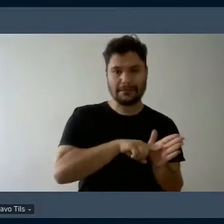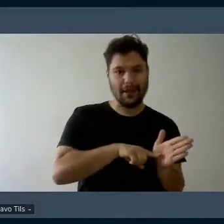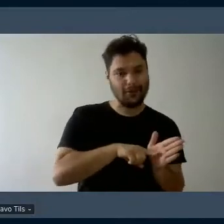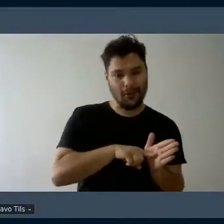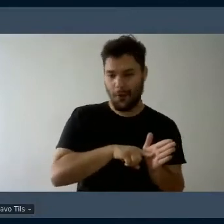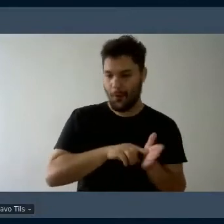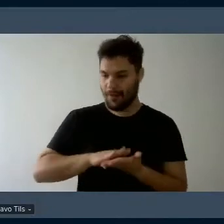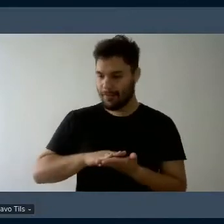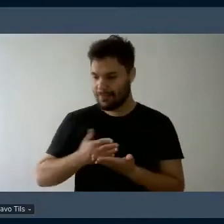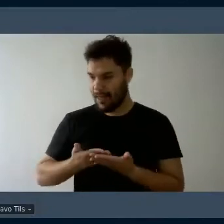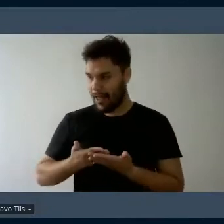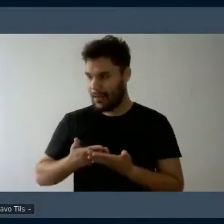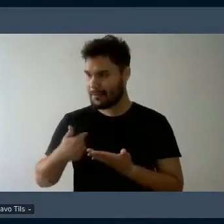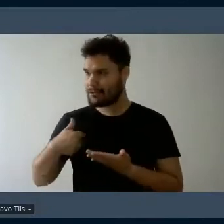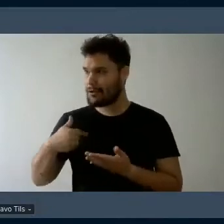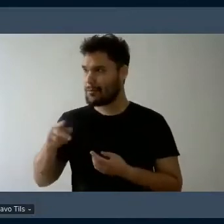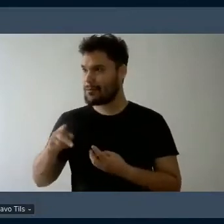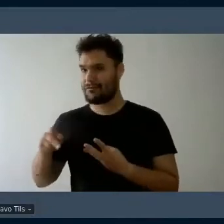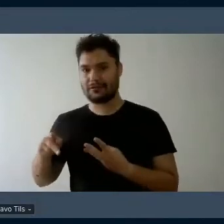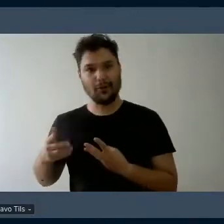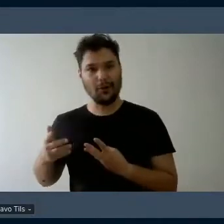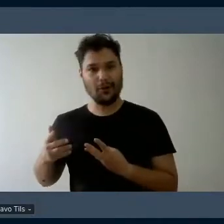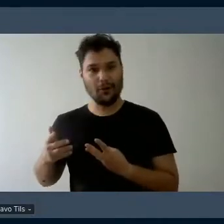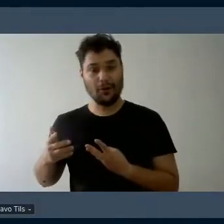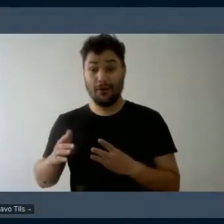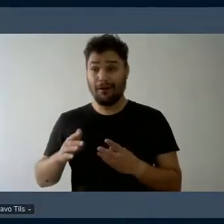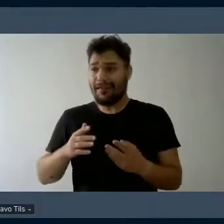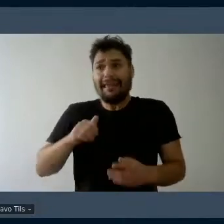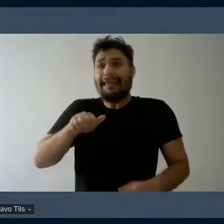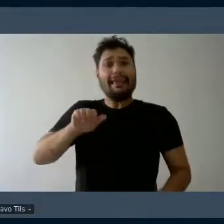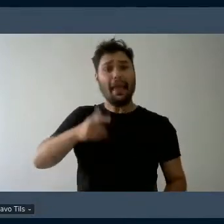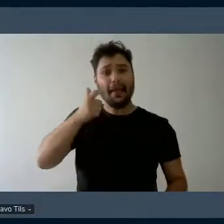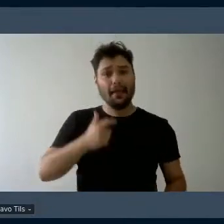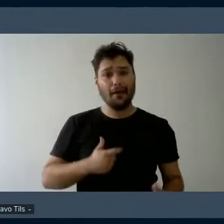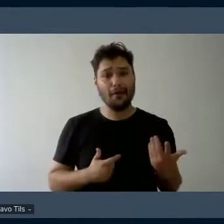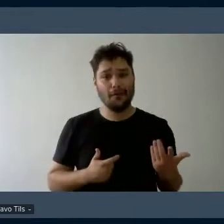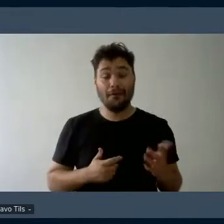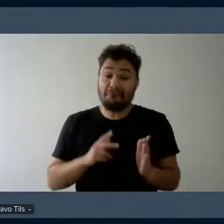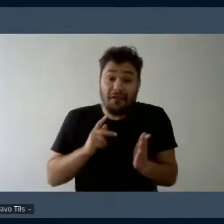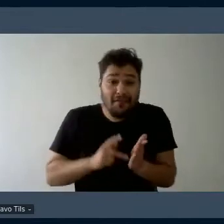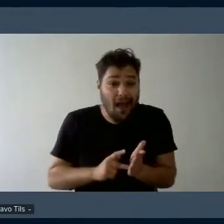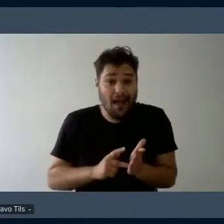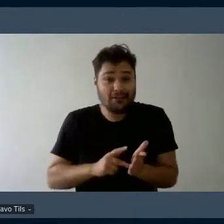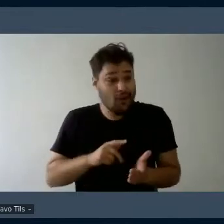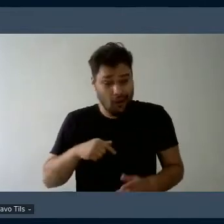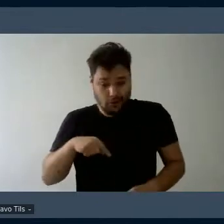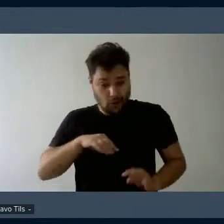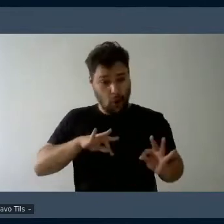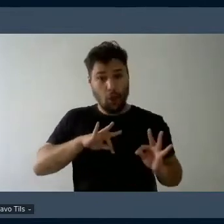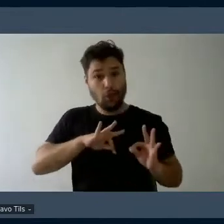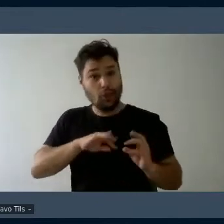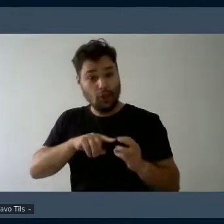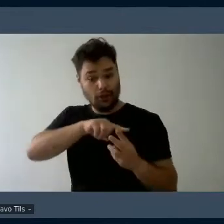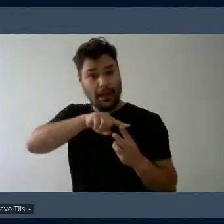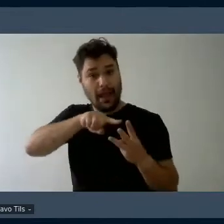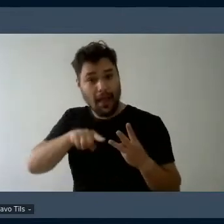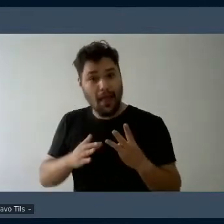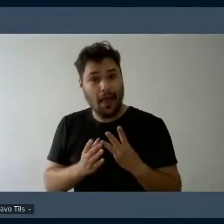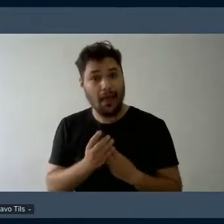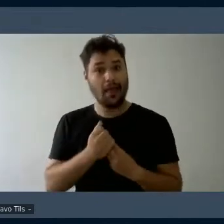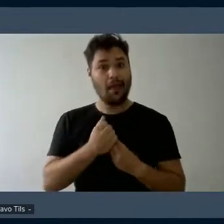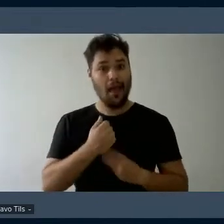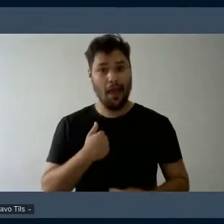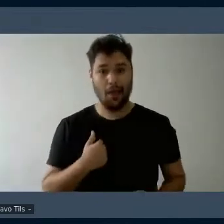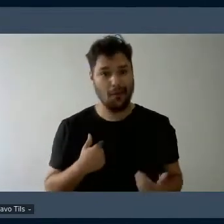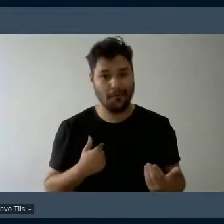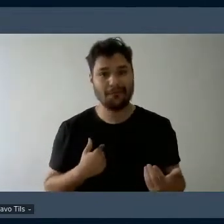sou porque na verdade você é um todo e e aí quando eu lembrava da teoria eu falo por mais que a gente